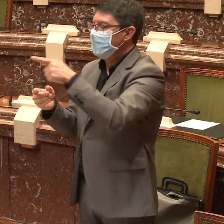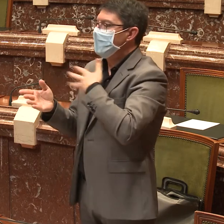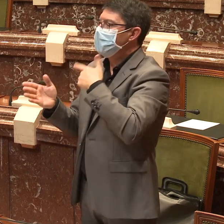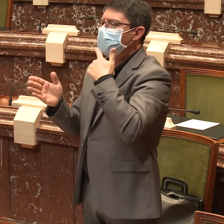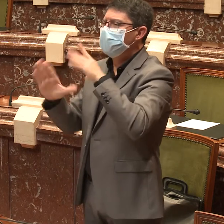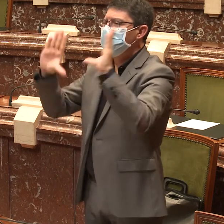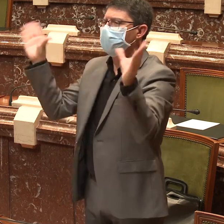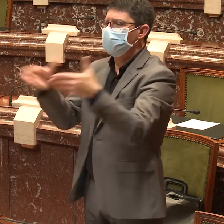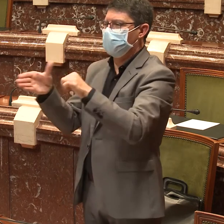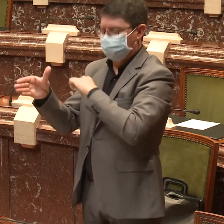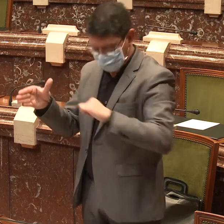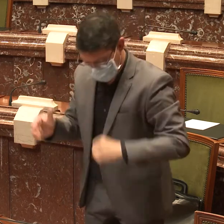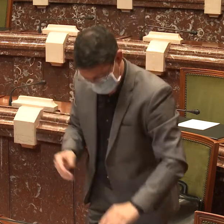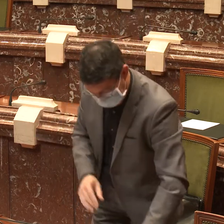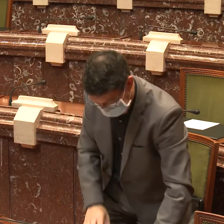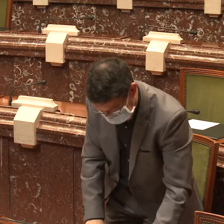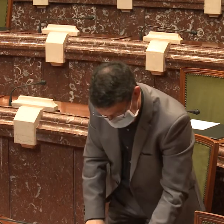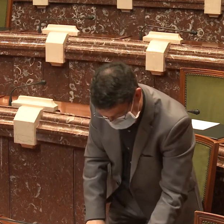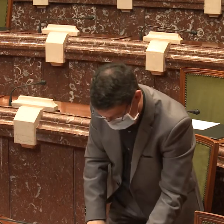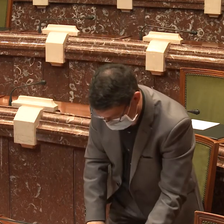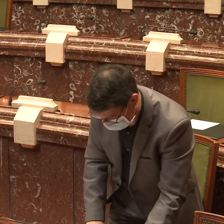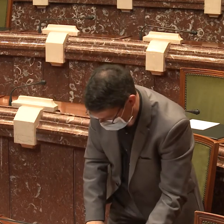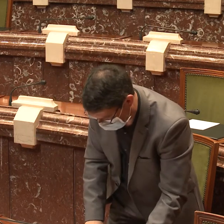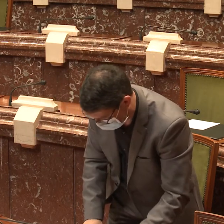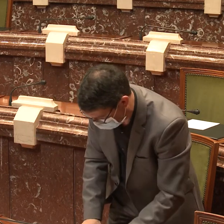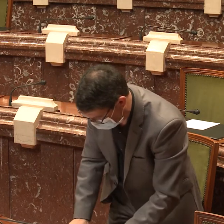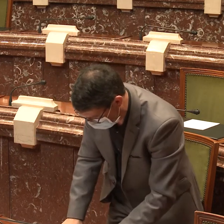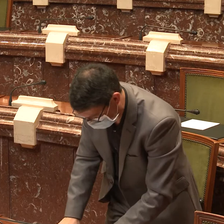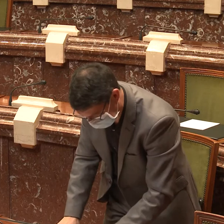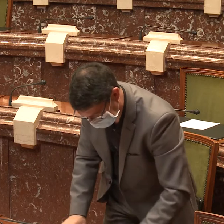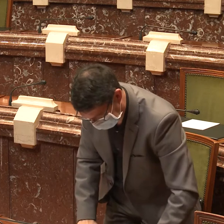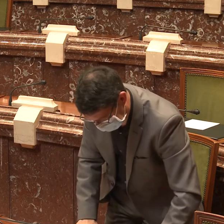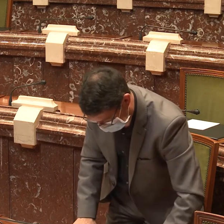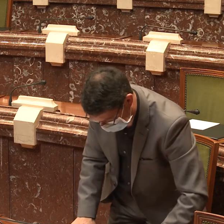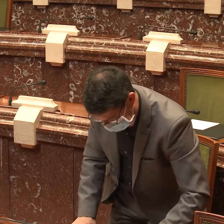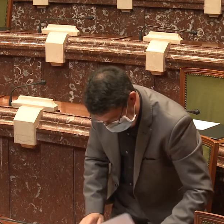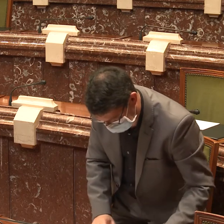a la comunicación oral de las personas sordas con discapacidad auditiva y sordociegas.